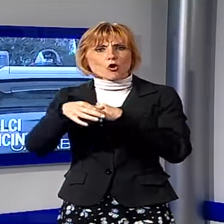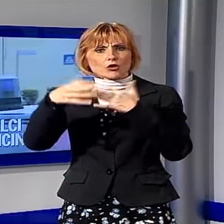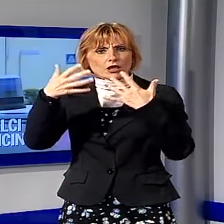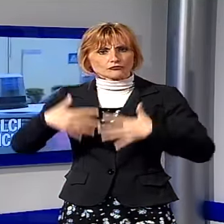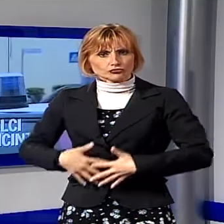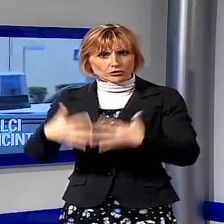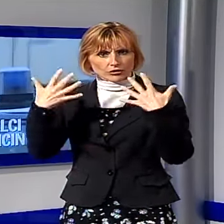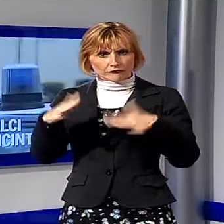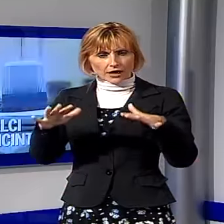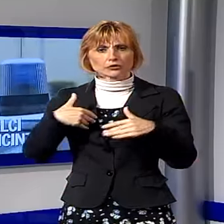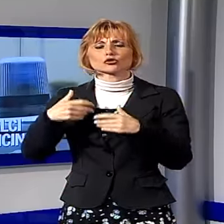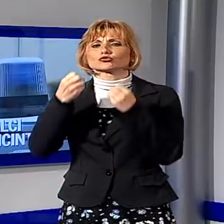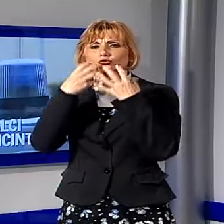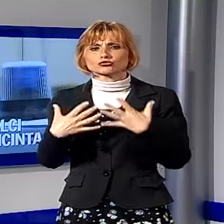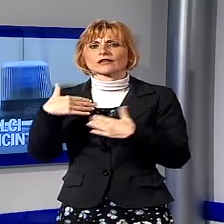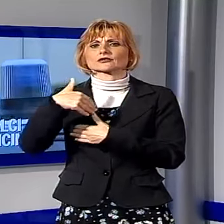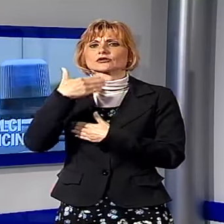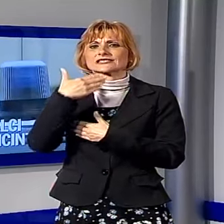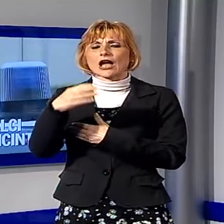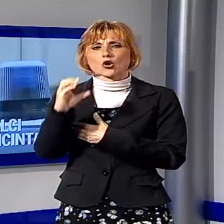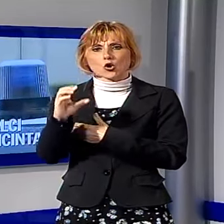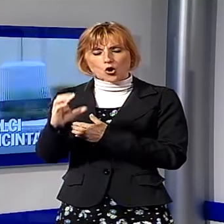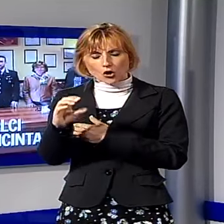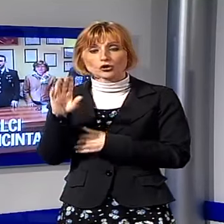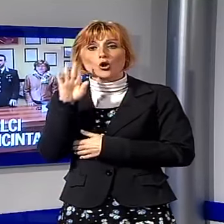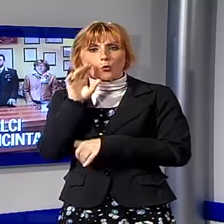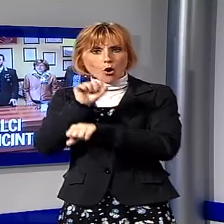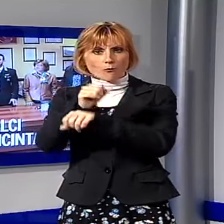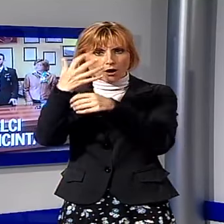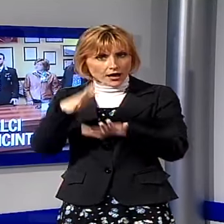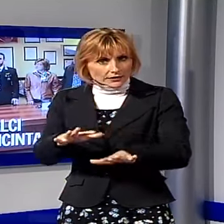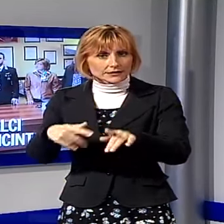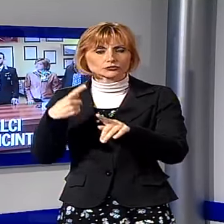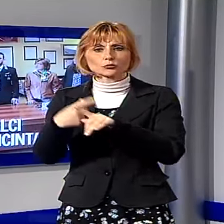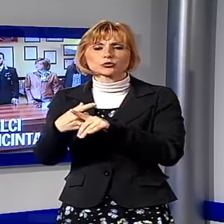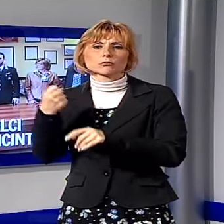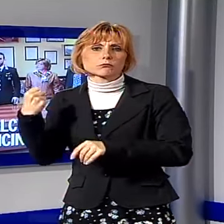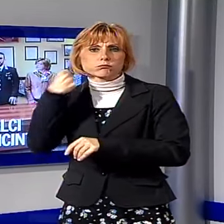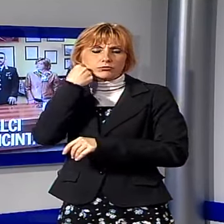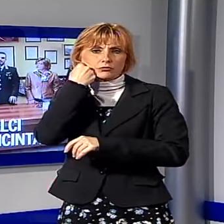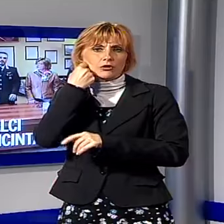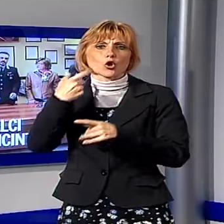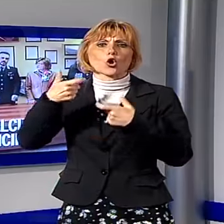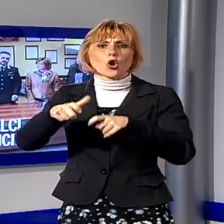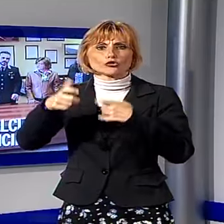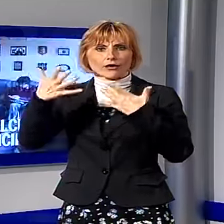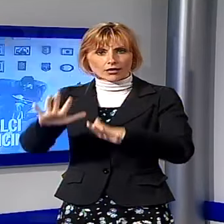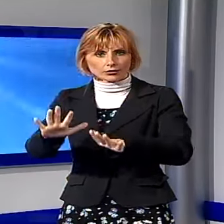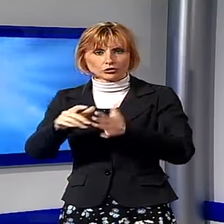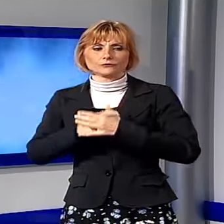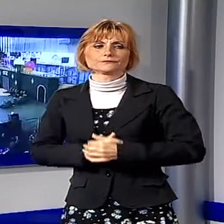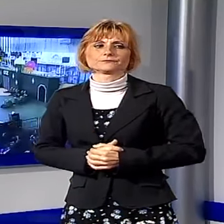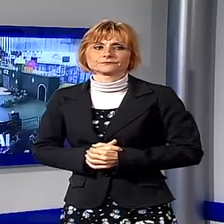nomadi di Via Mammini a San Concordio, l'uomo arrestato ha anche fratturato la mandibola al cognato.